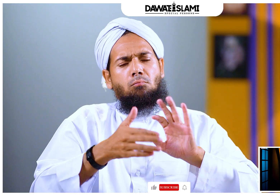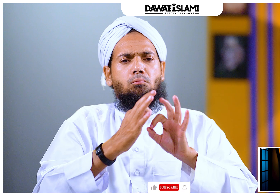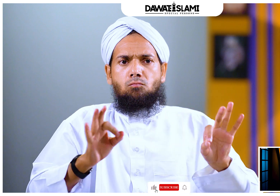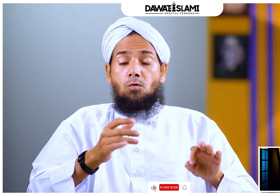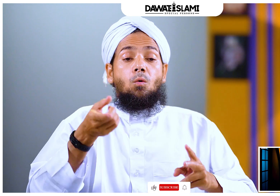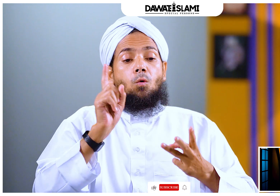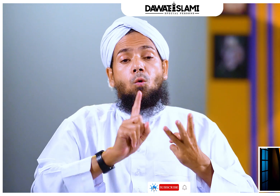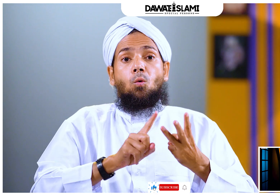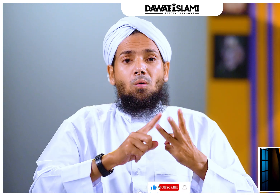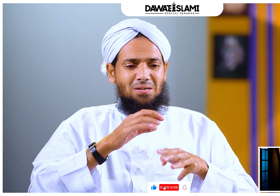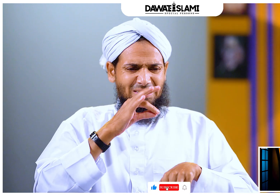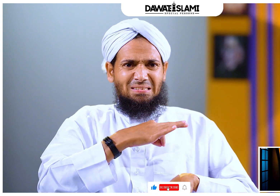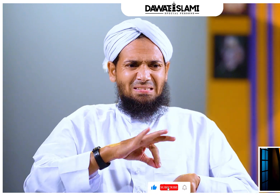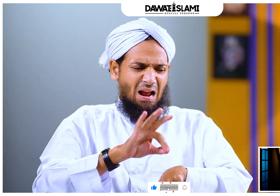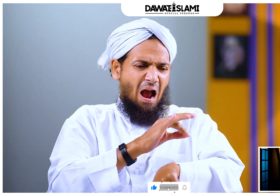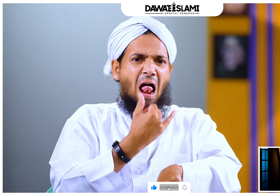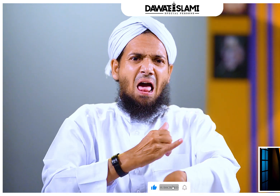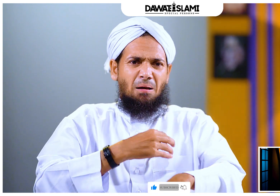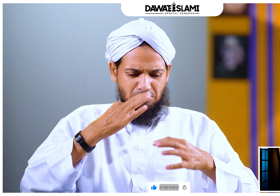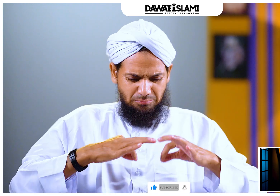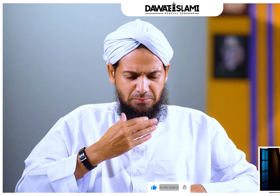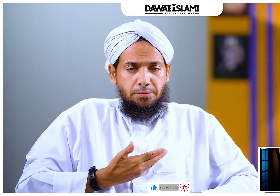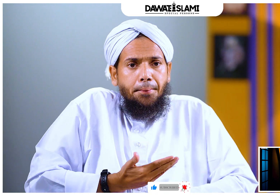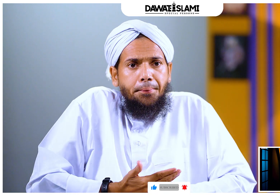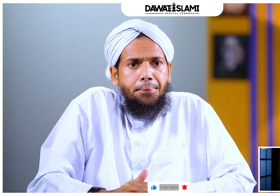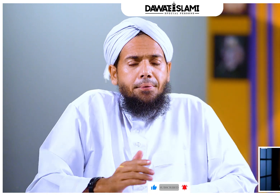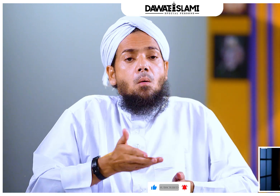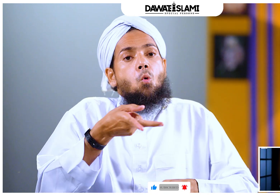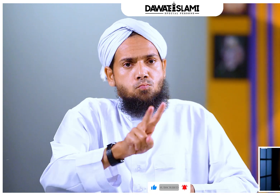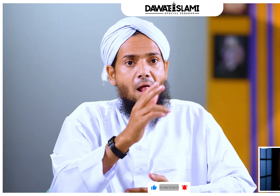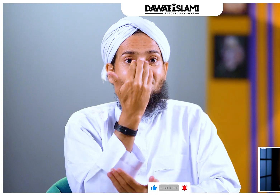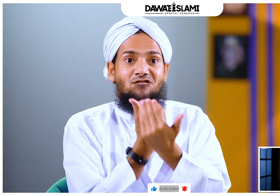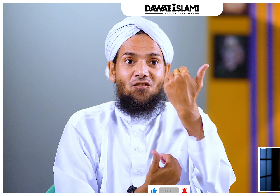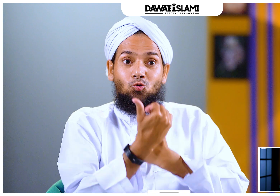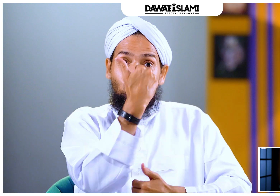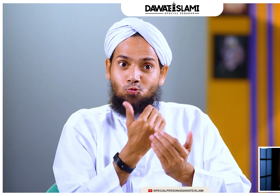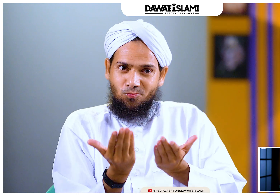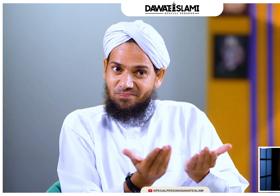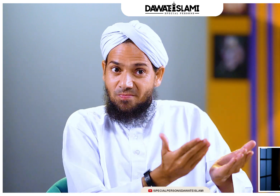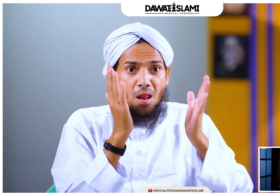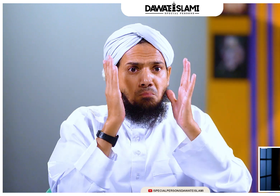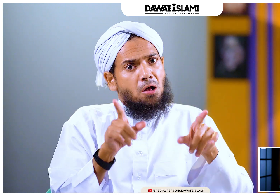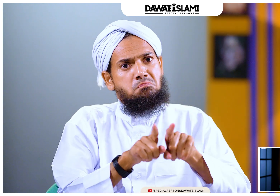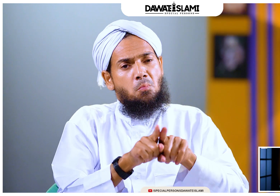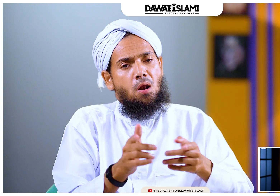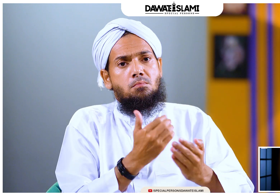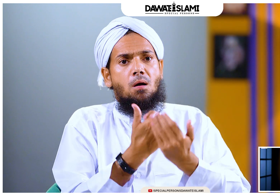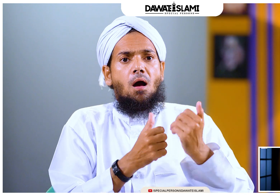ہو پھر جسم پر کہیں نجاست ہو تو اس کو دور کریں پھر وضو کر لیں جیسے نماز کے لیے وضو کرتے ہیں اور وضو میں